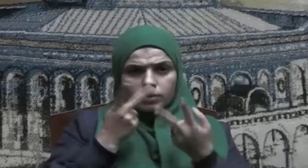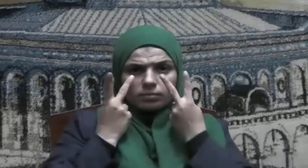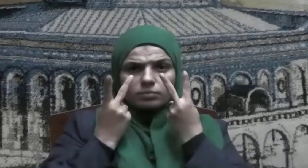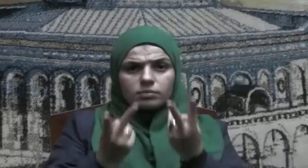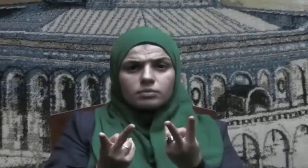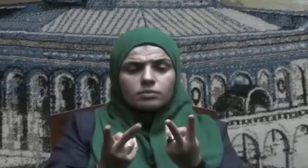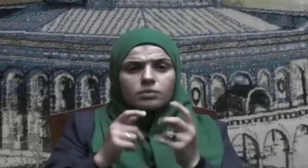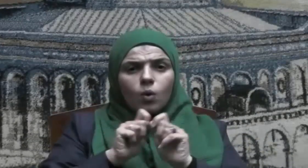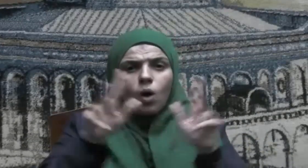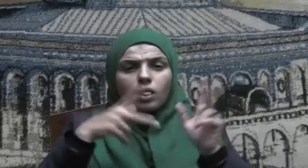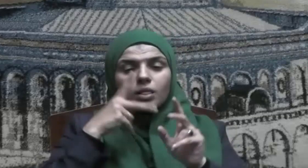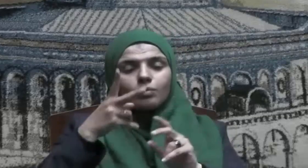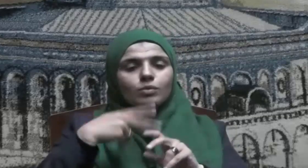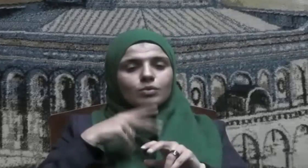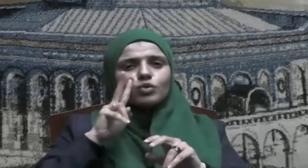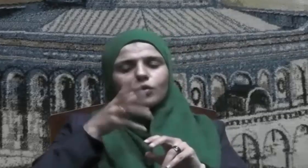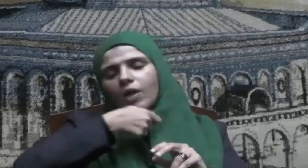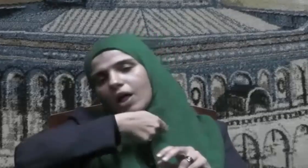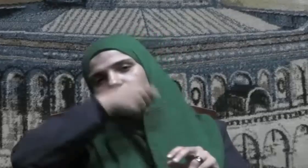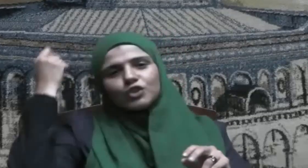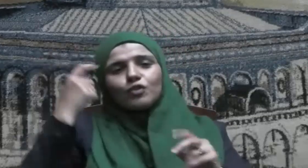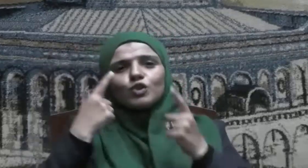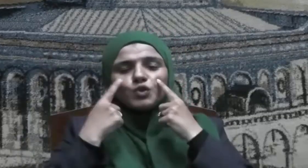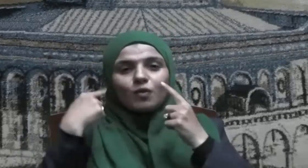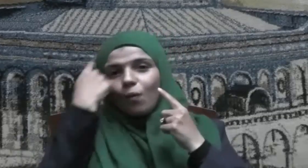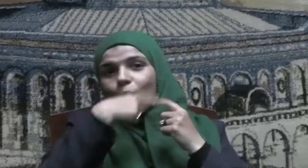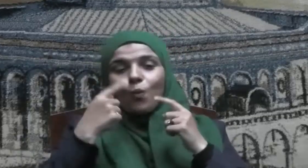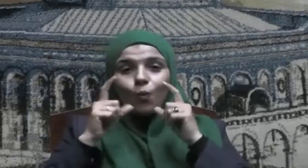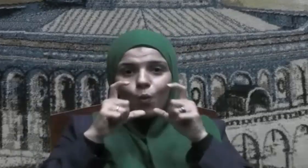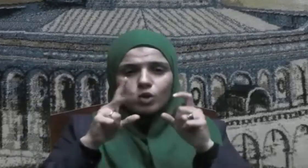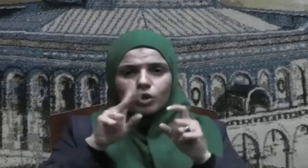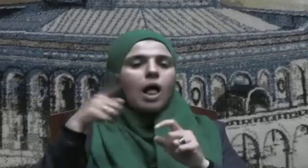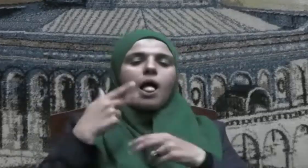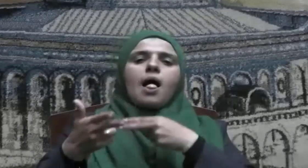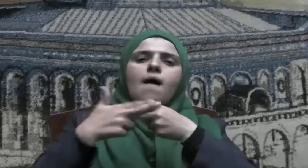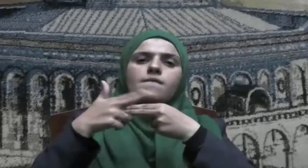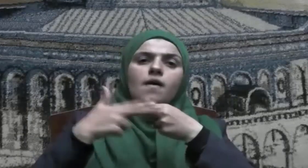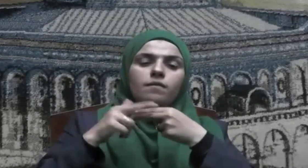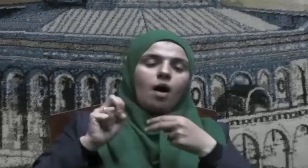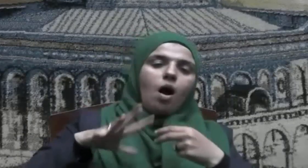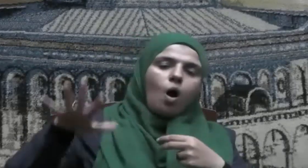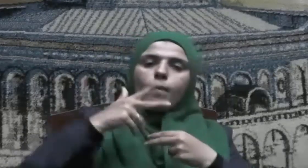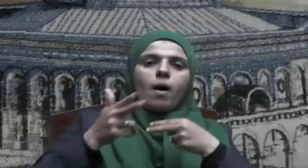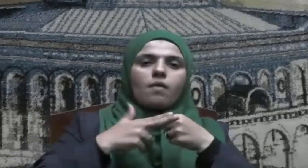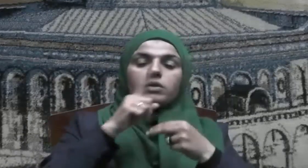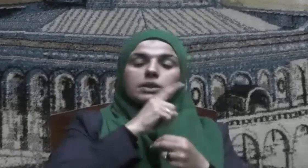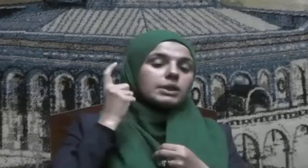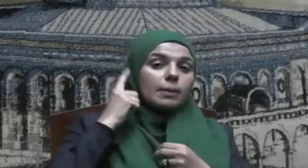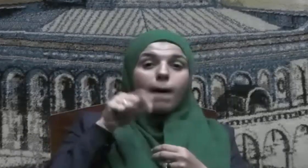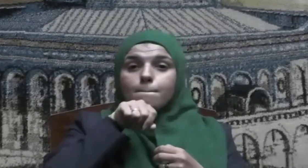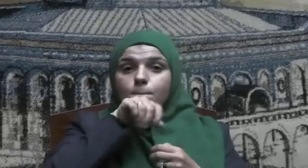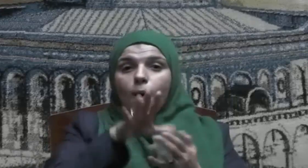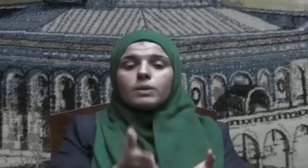أكشف عن وجهه فنآني قومي فسمع النبي صوت صالحة